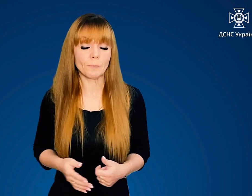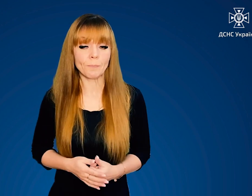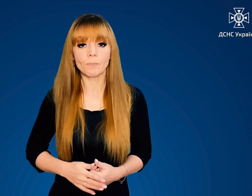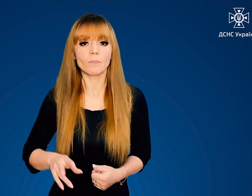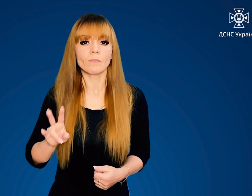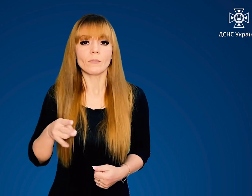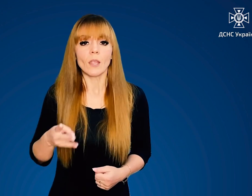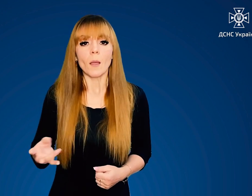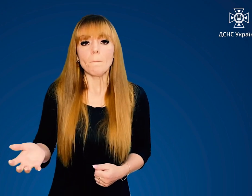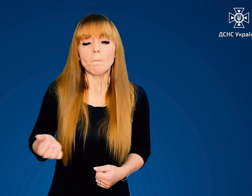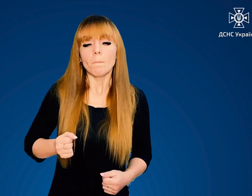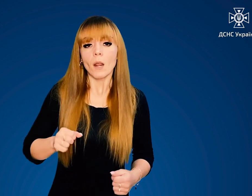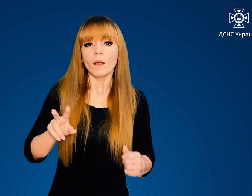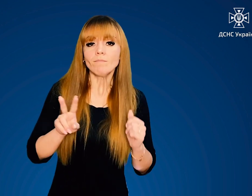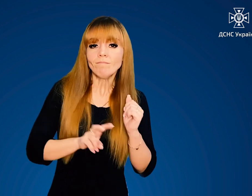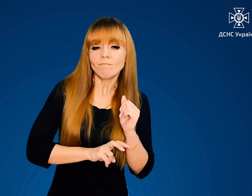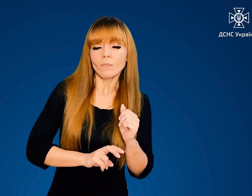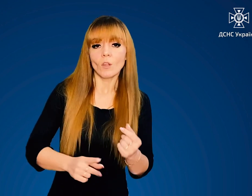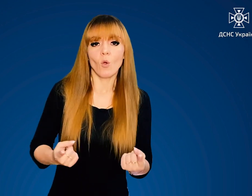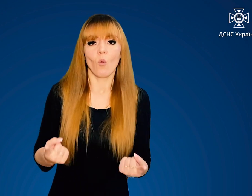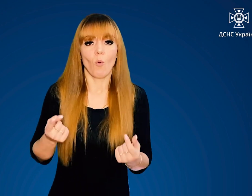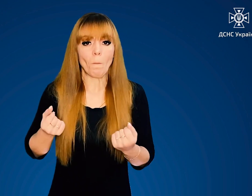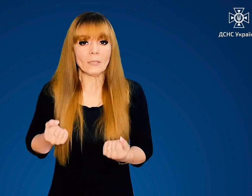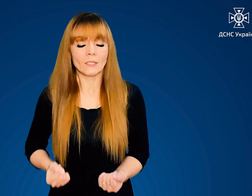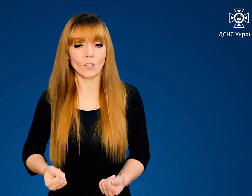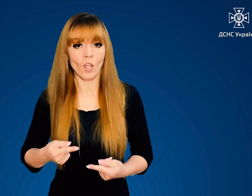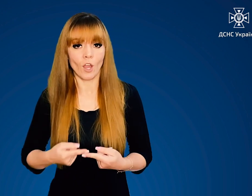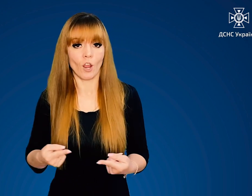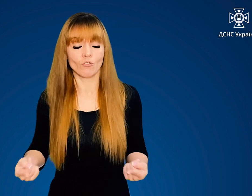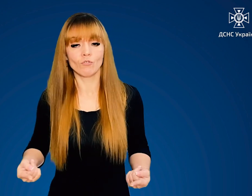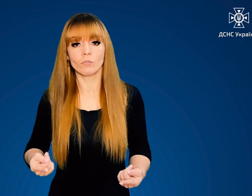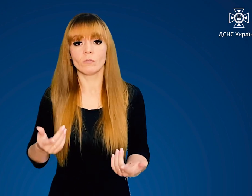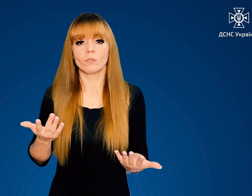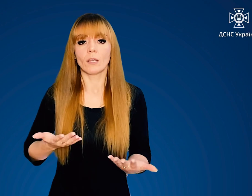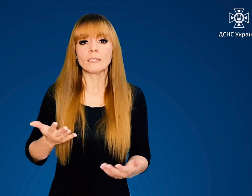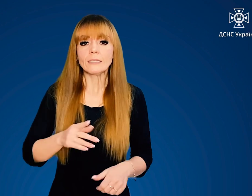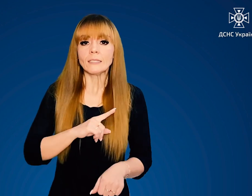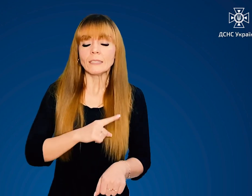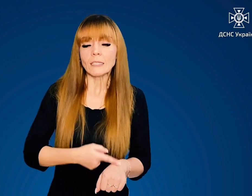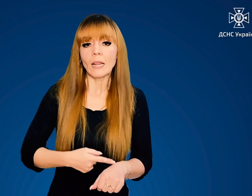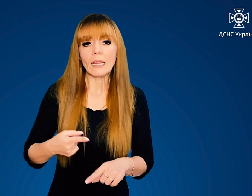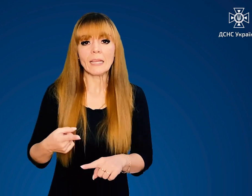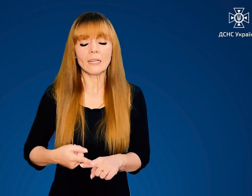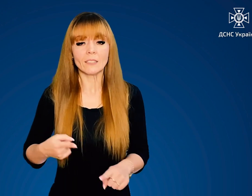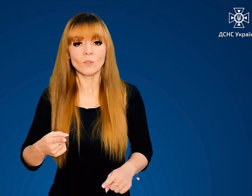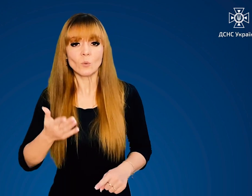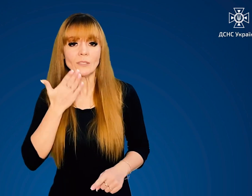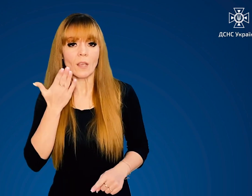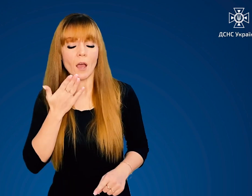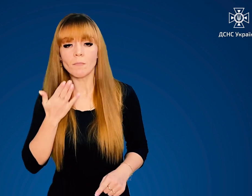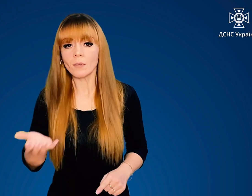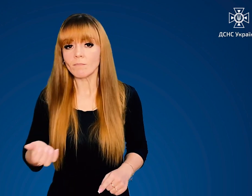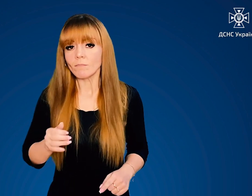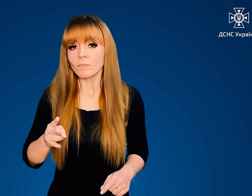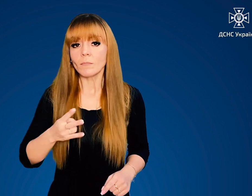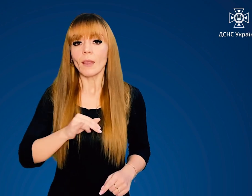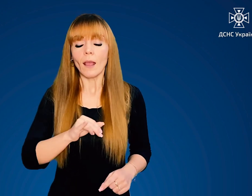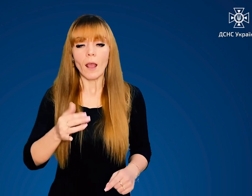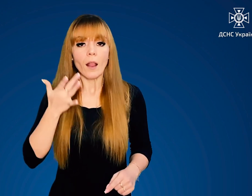речі. Не беріть до укриття громісткі речі. Речі із сильним, різким запахом